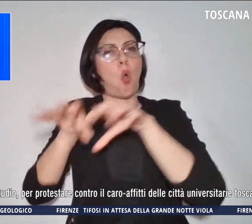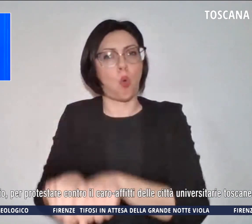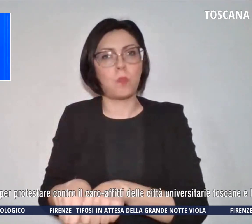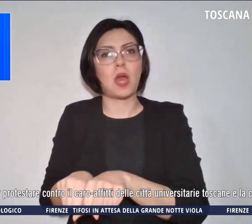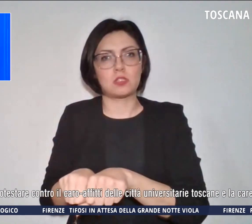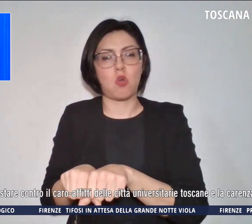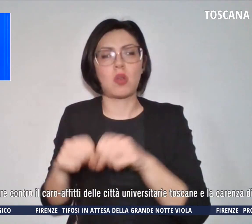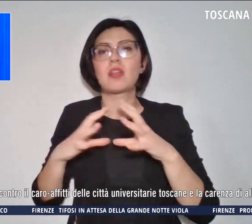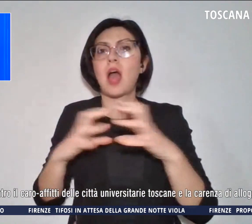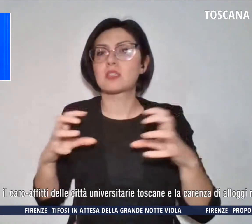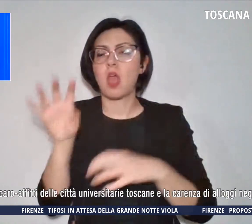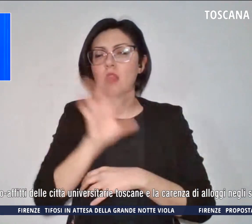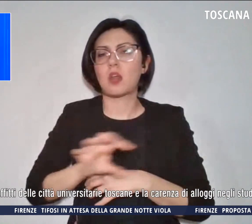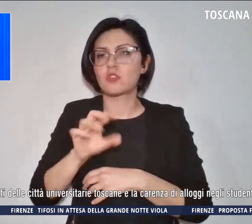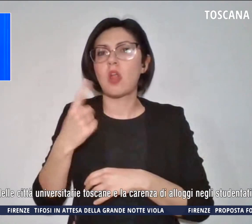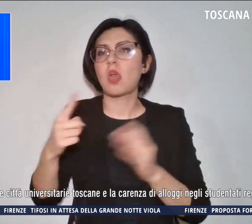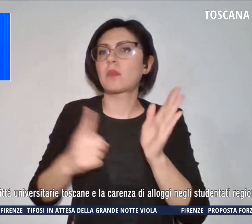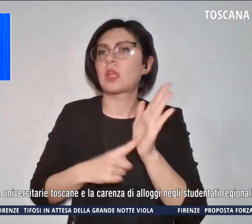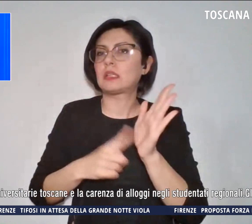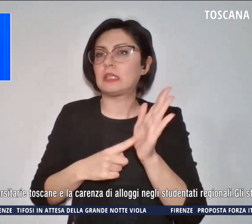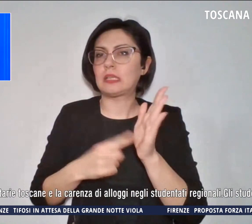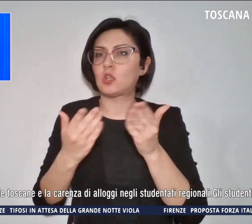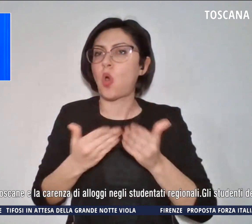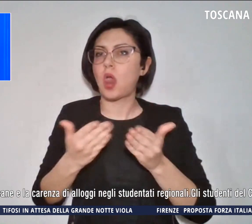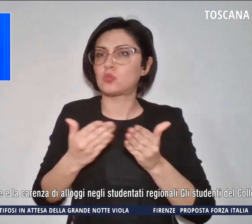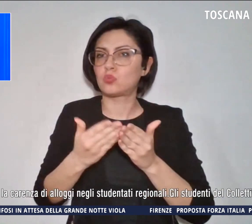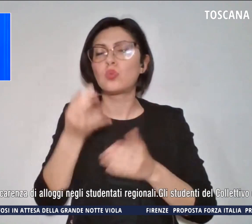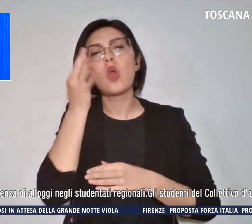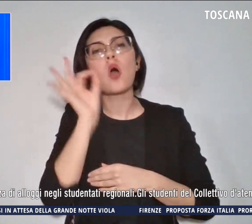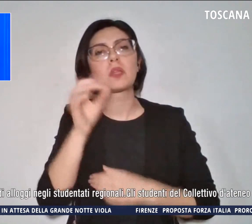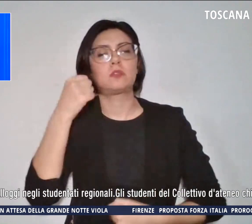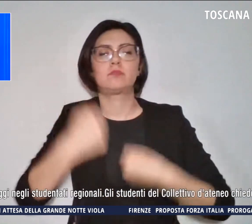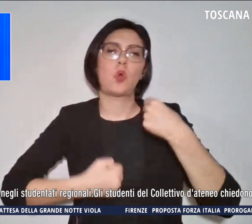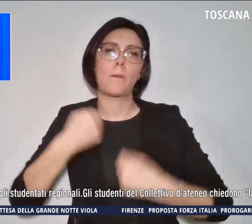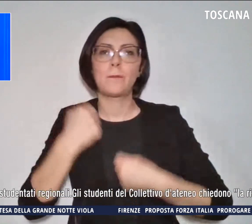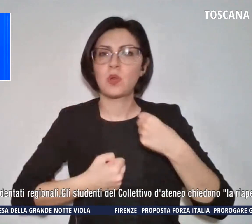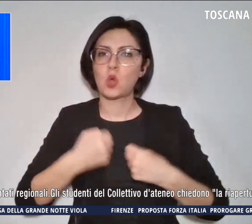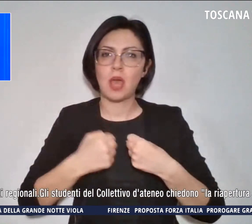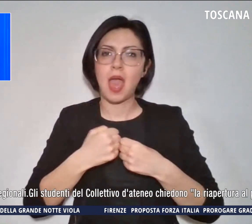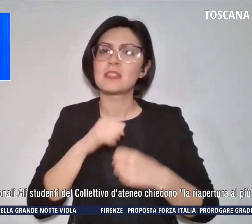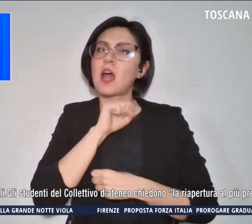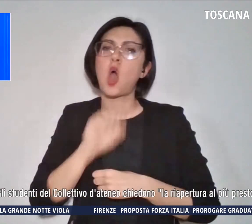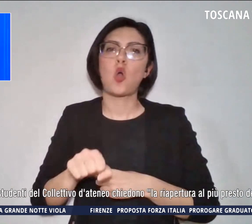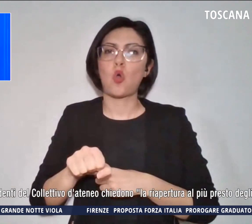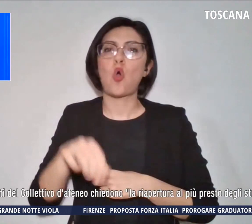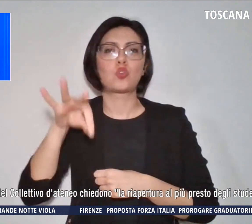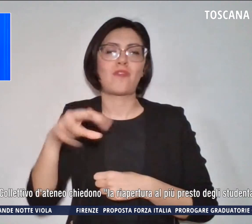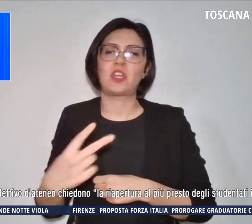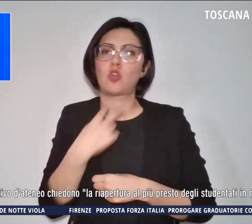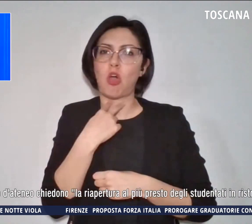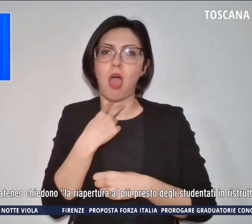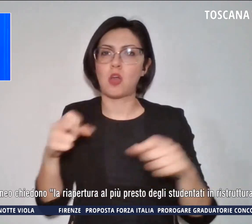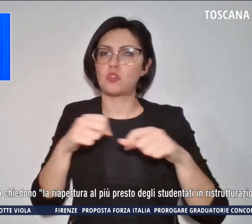per il diritto allo studio per protestare contro il caro affitti delle città universitarie